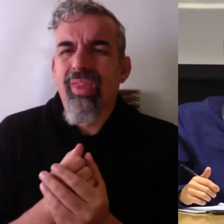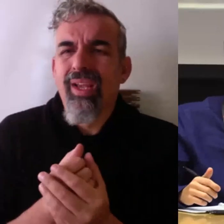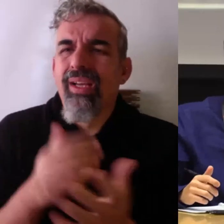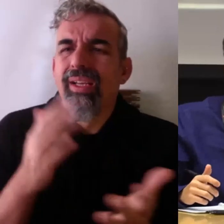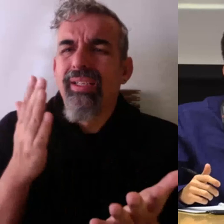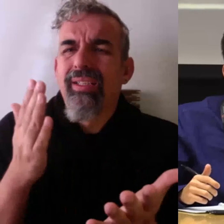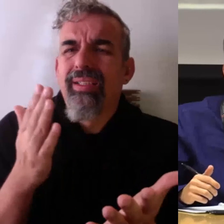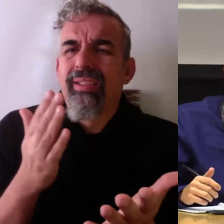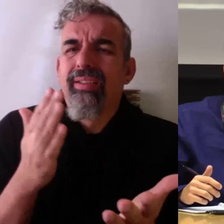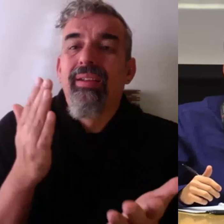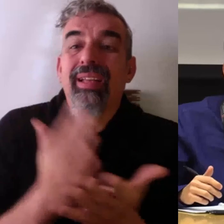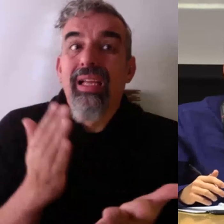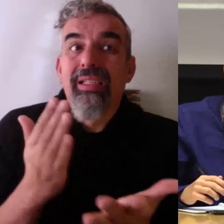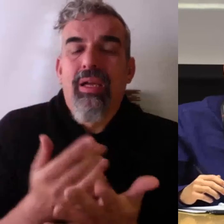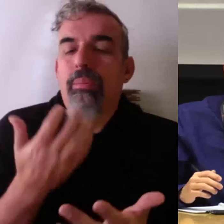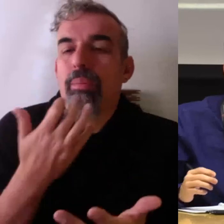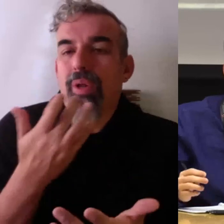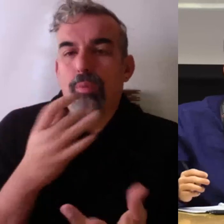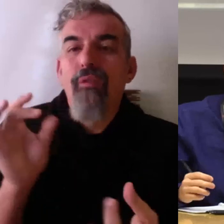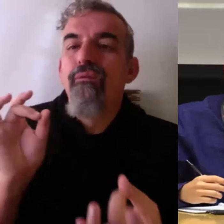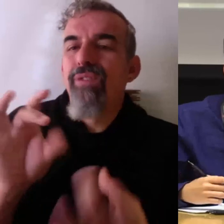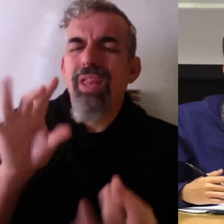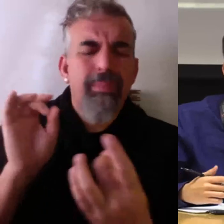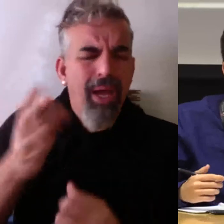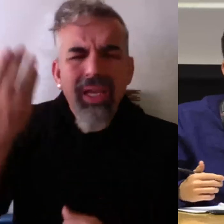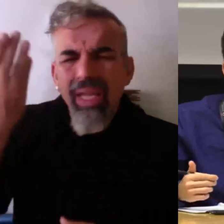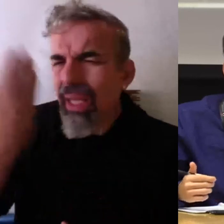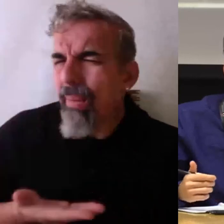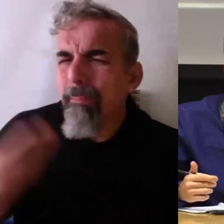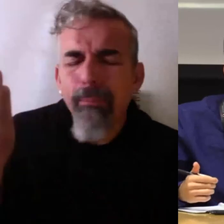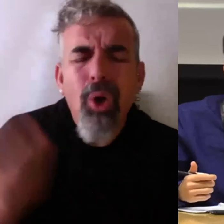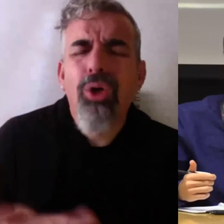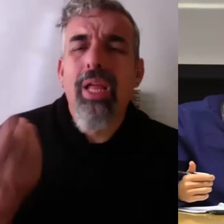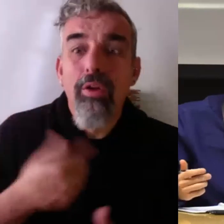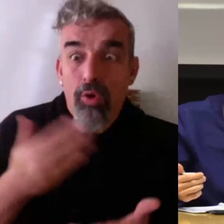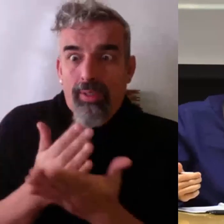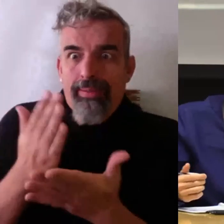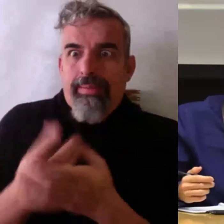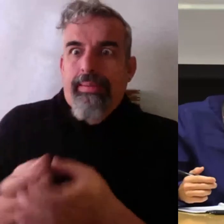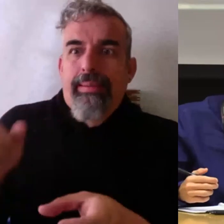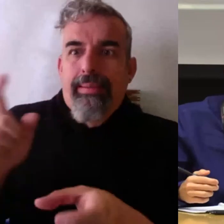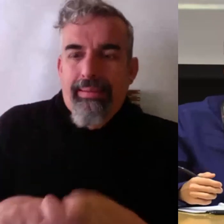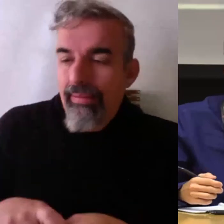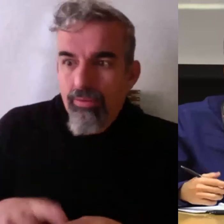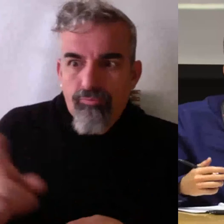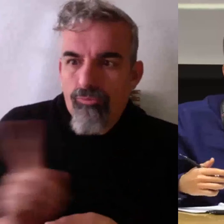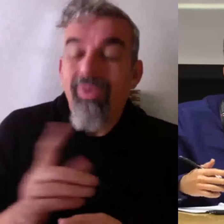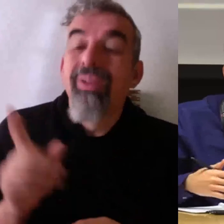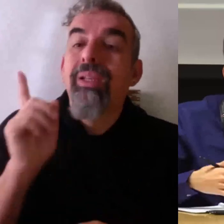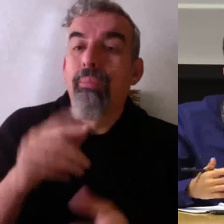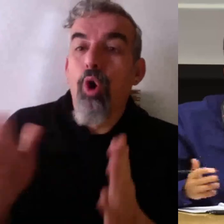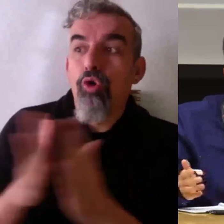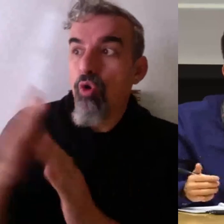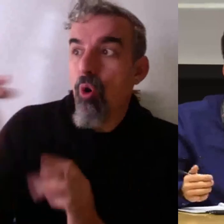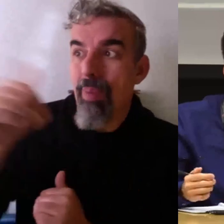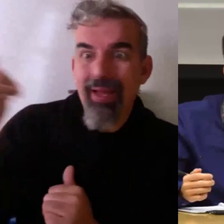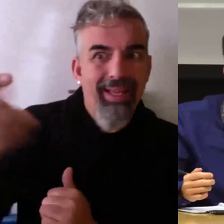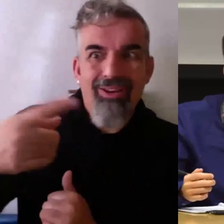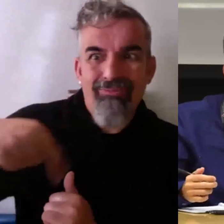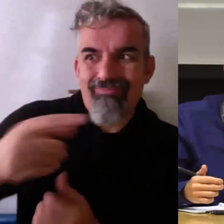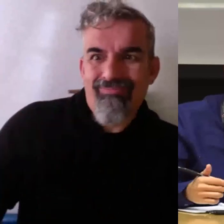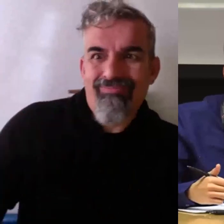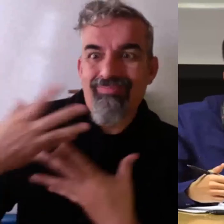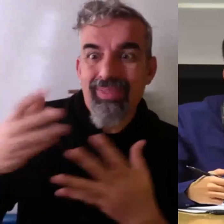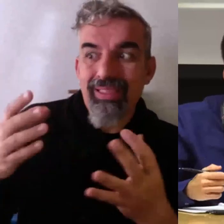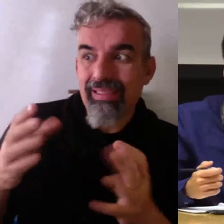muy importante el feedback que yo te voy a dar y va a existir esto y tampoco me lo comentan mis compañeros, pues yo, por muy implicado que esté con la